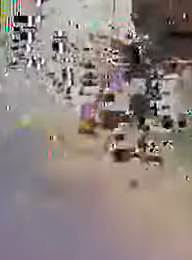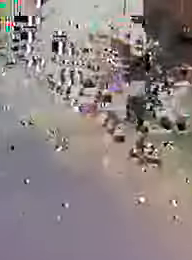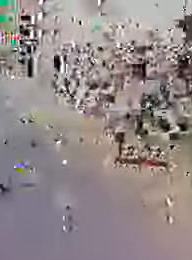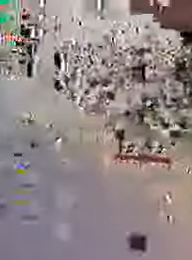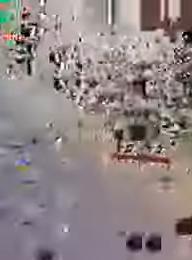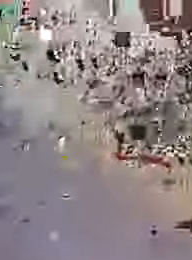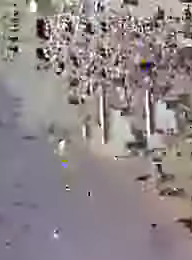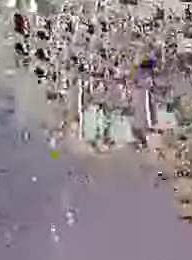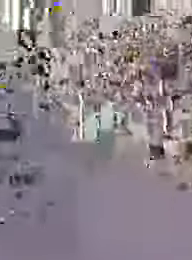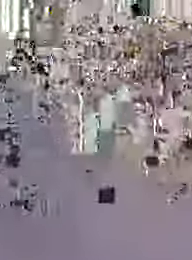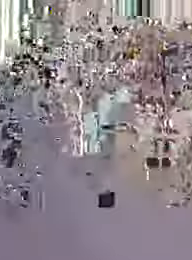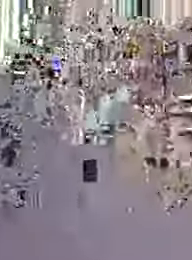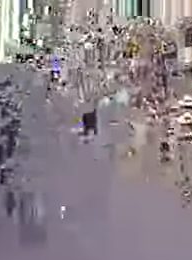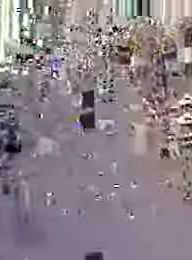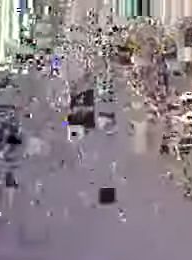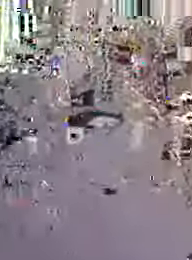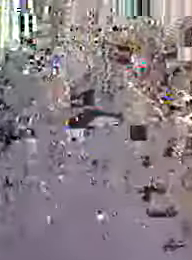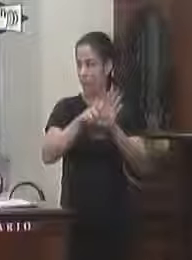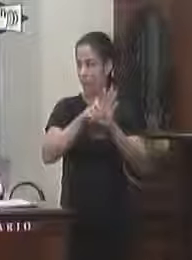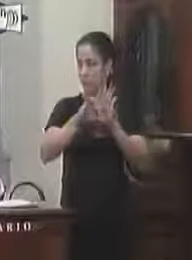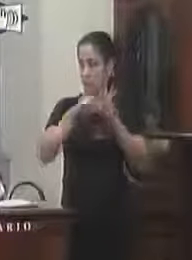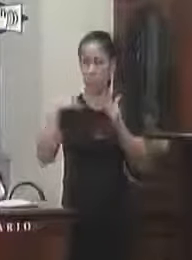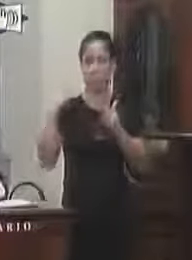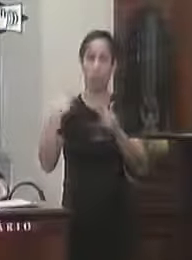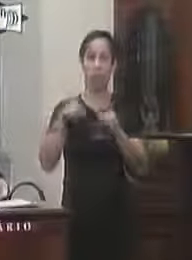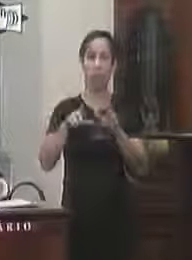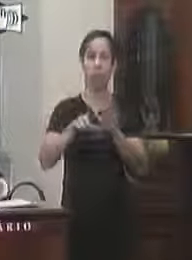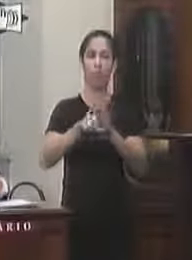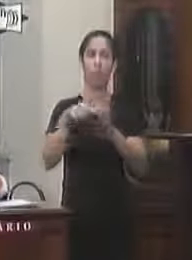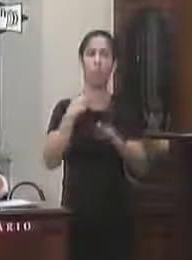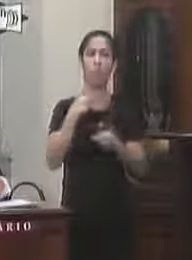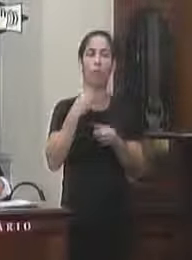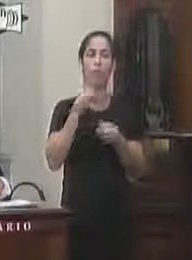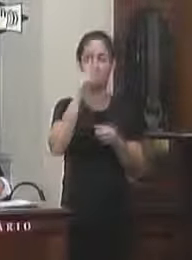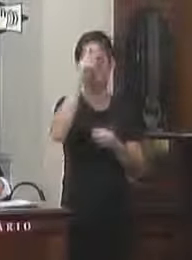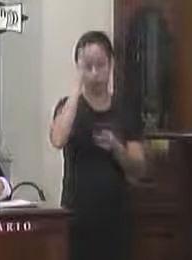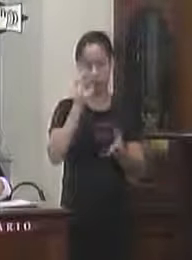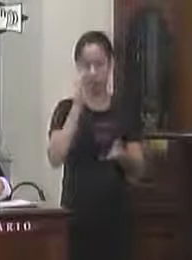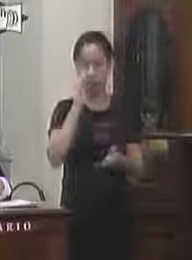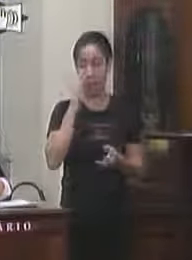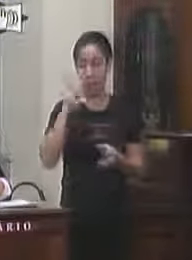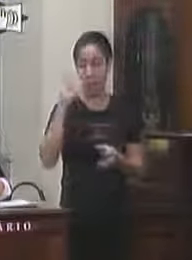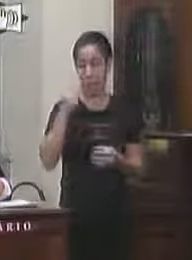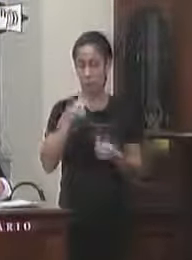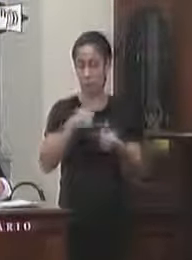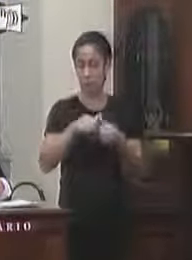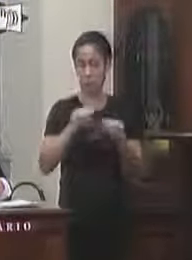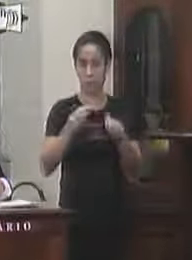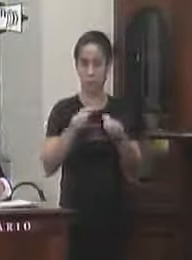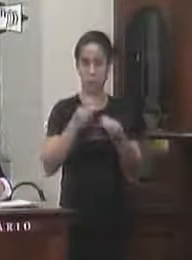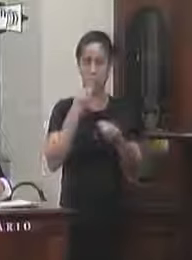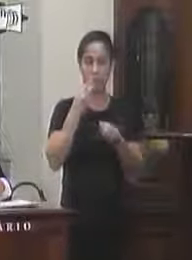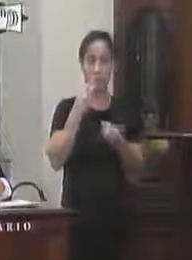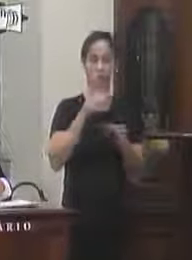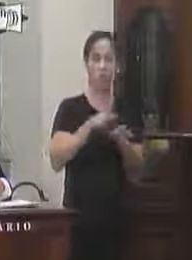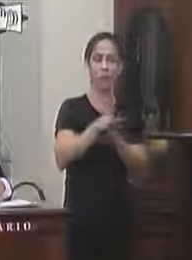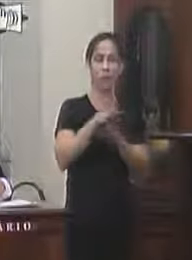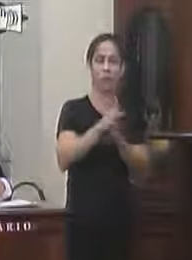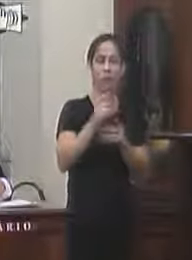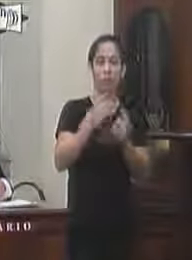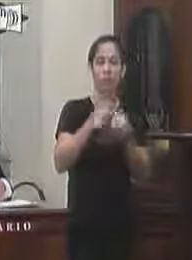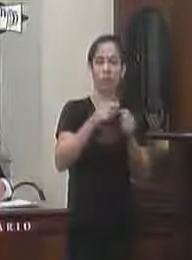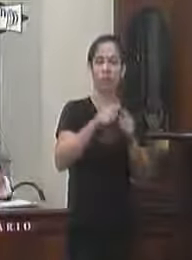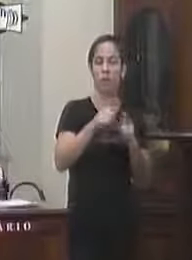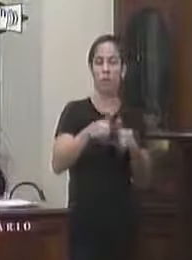poder legislativo não poderá criar despesas ressalto a demais no tocante a reserva iniciativa referente à organização administrativa